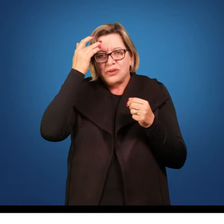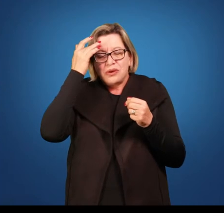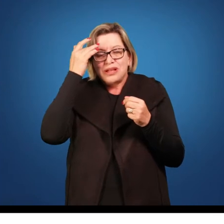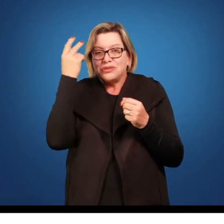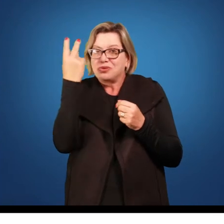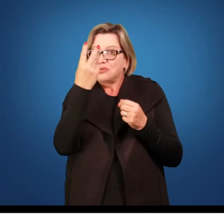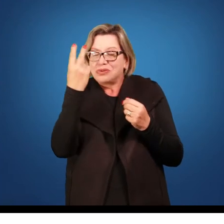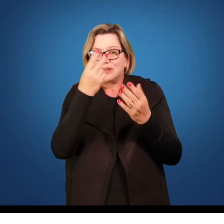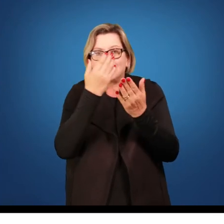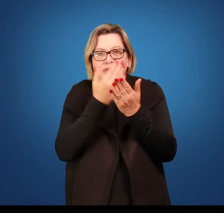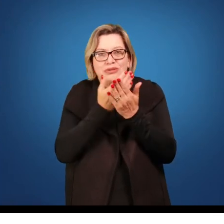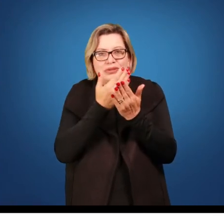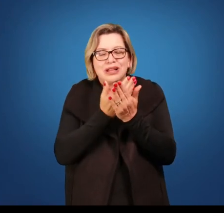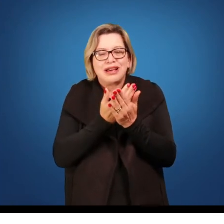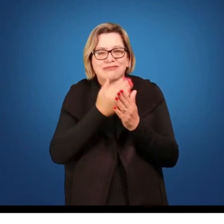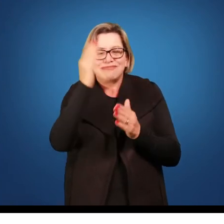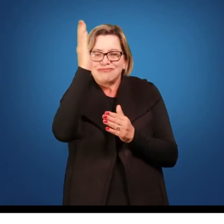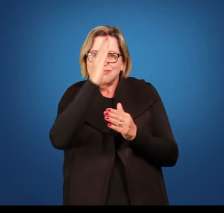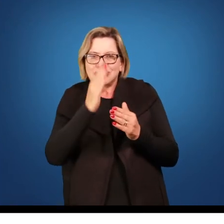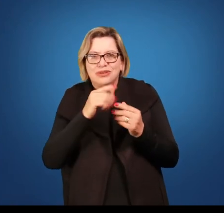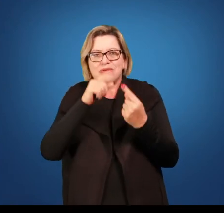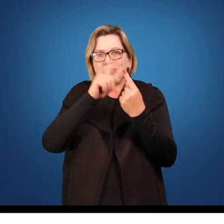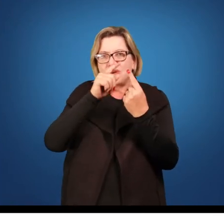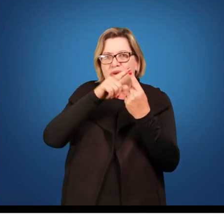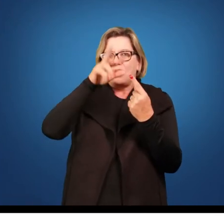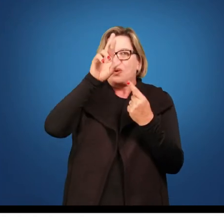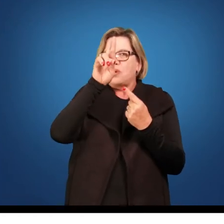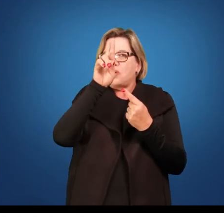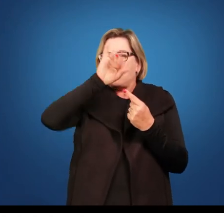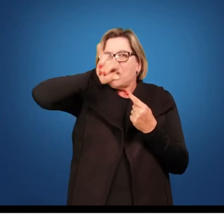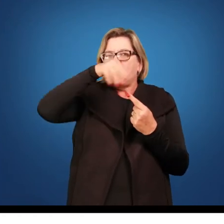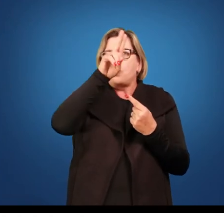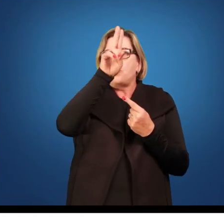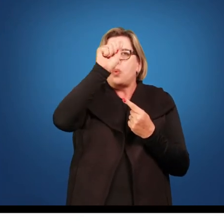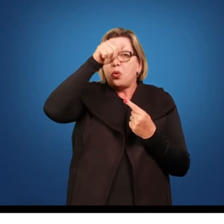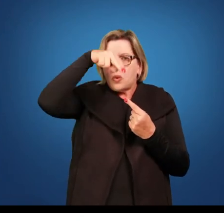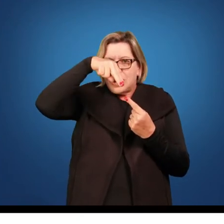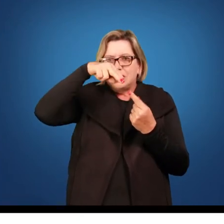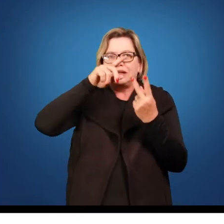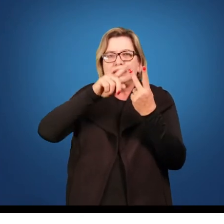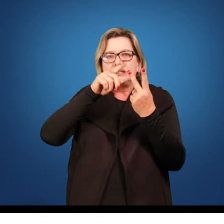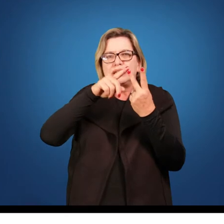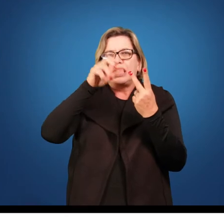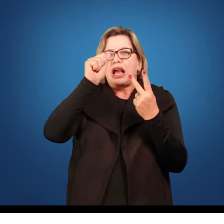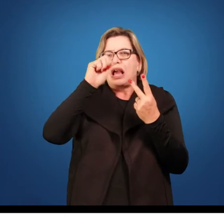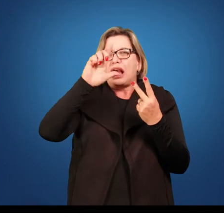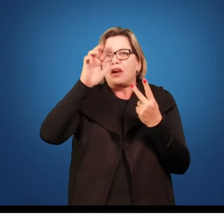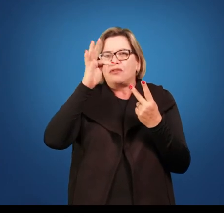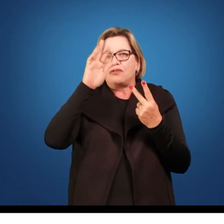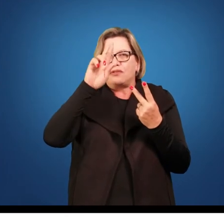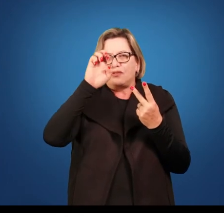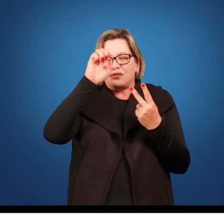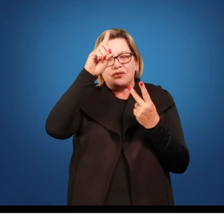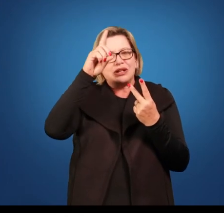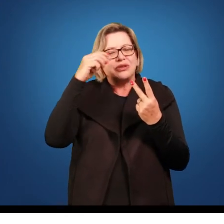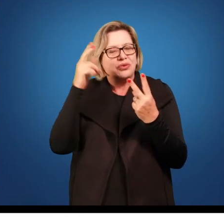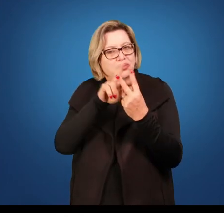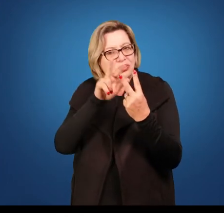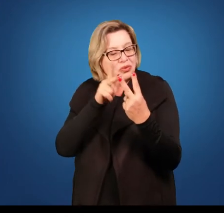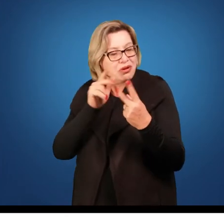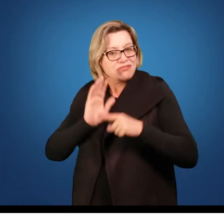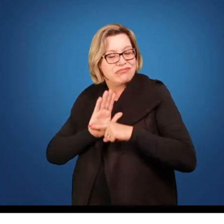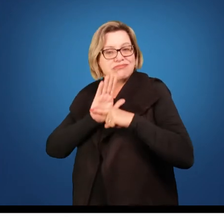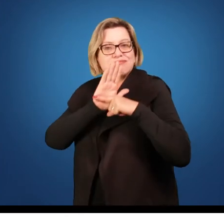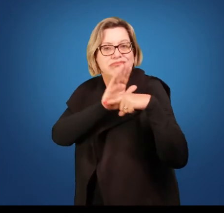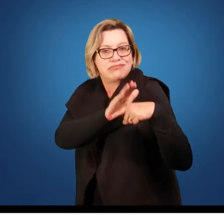estudaram o Brasil. O Juan Lins e o Alfred Speckham, que vai dar uma contribuição muito